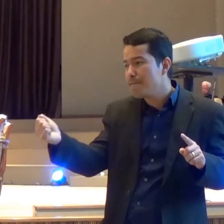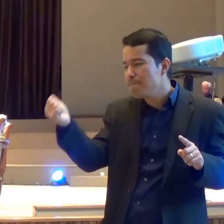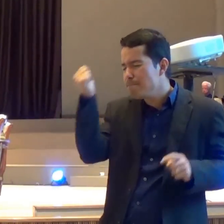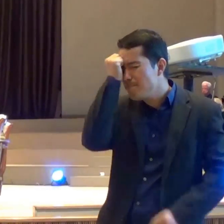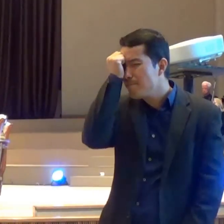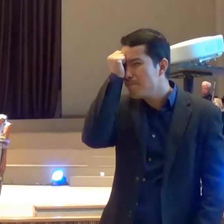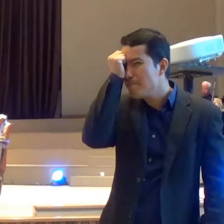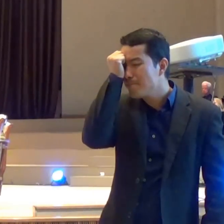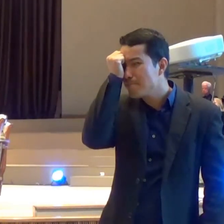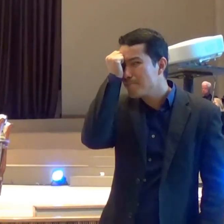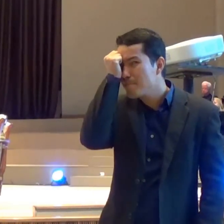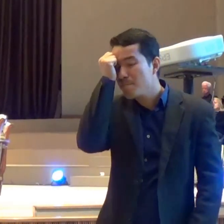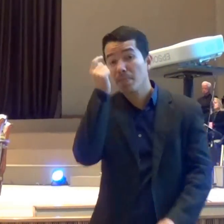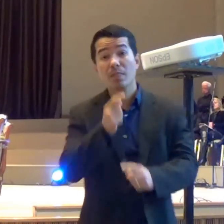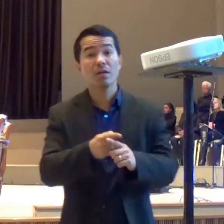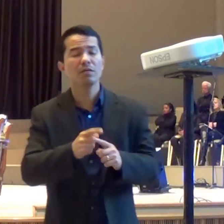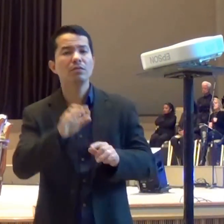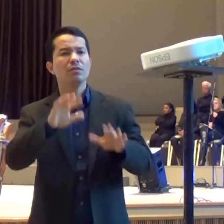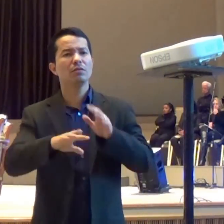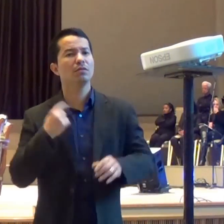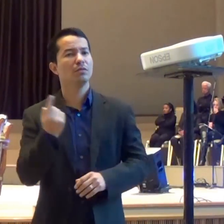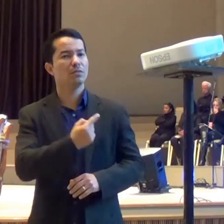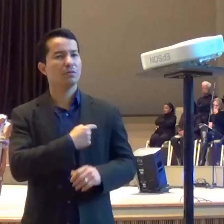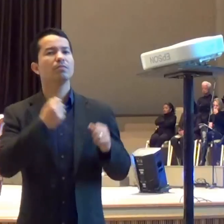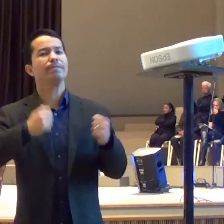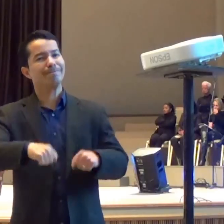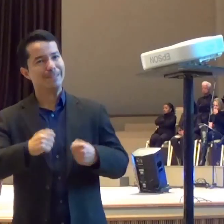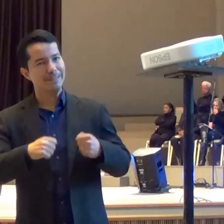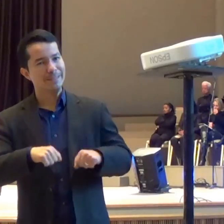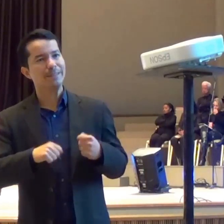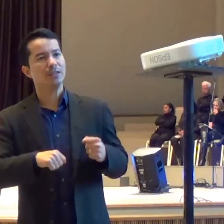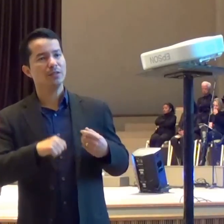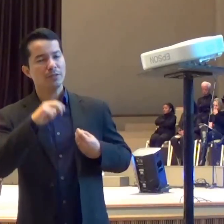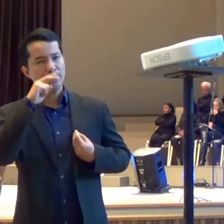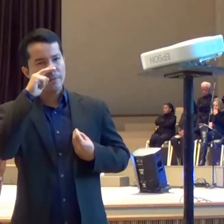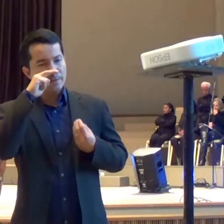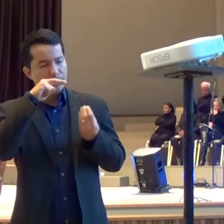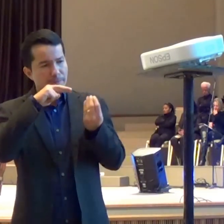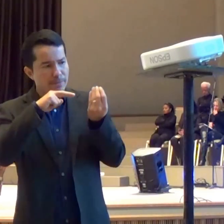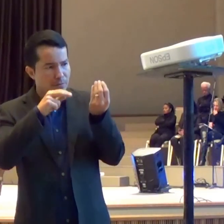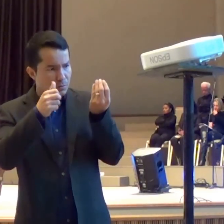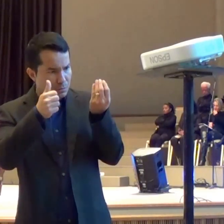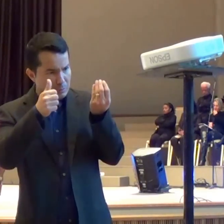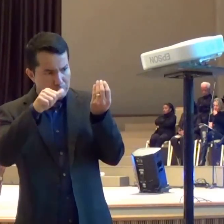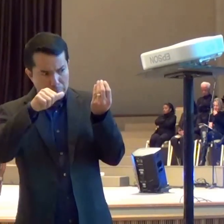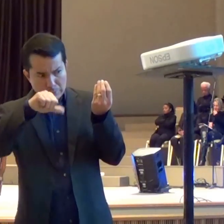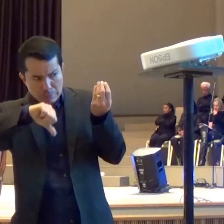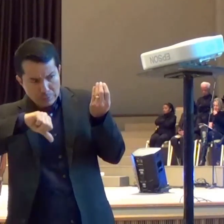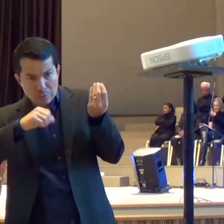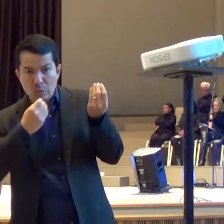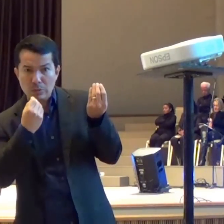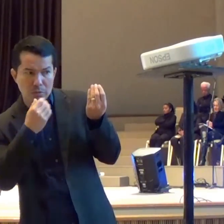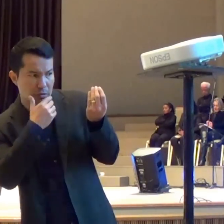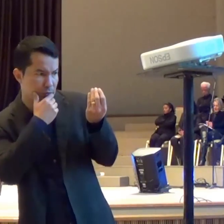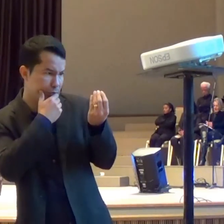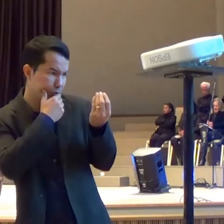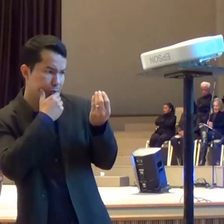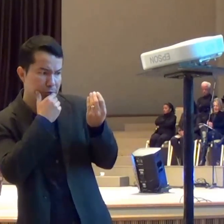auto Examina O Espírito De Deus Fala com a gente E ele vai dizer Oh